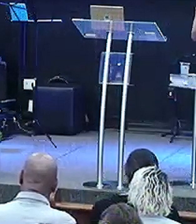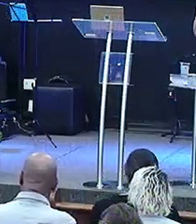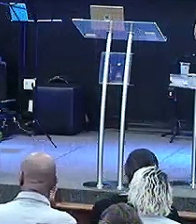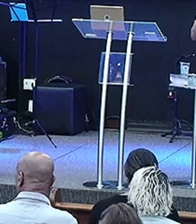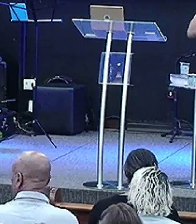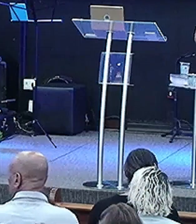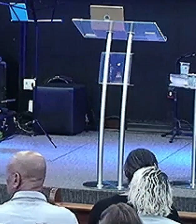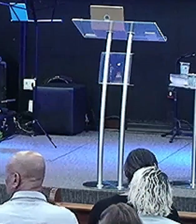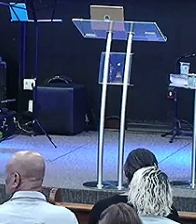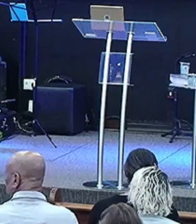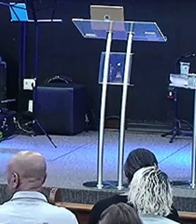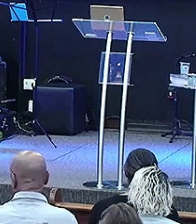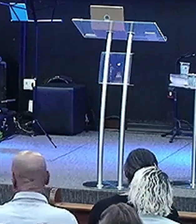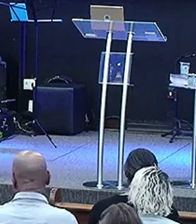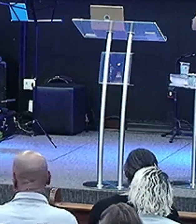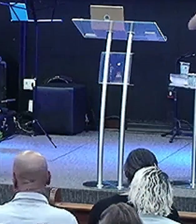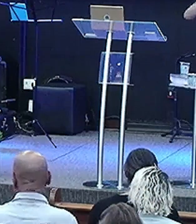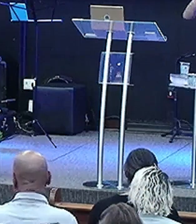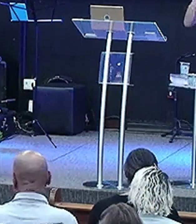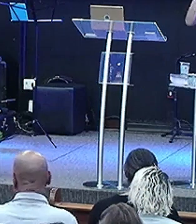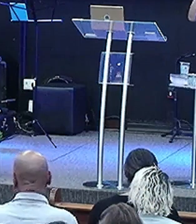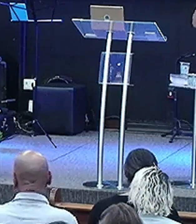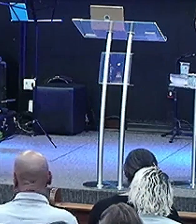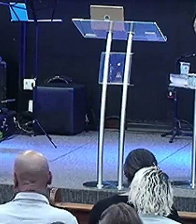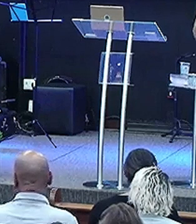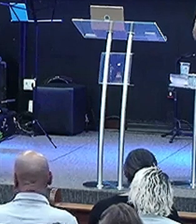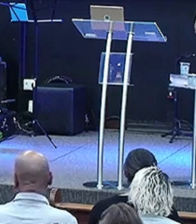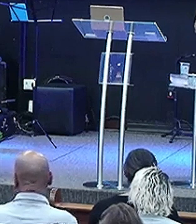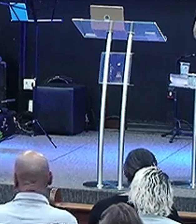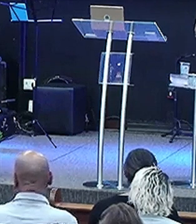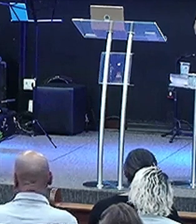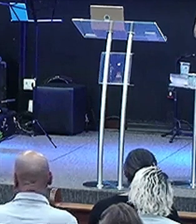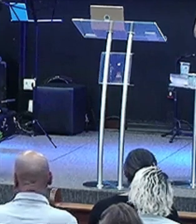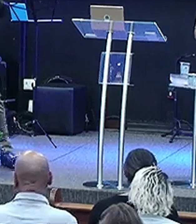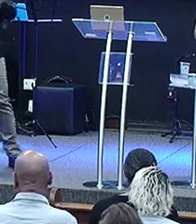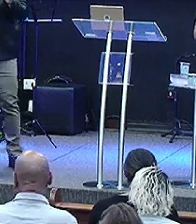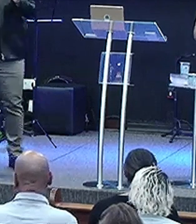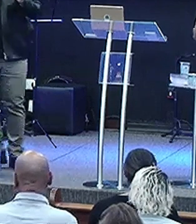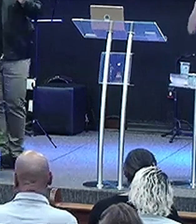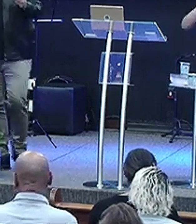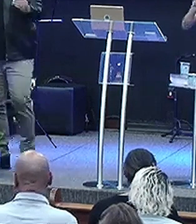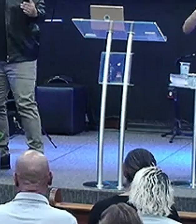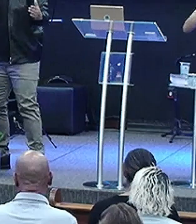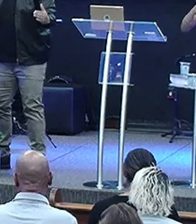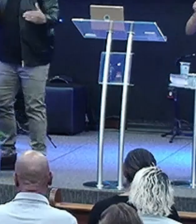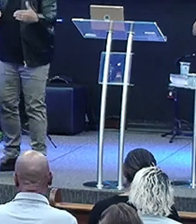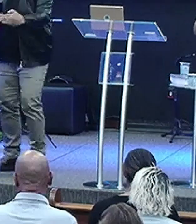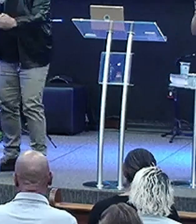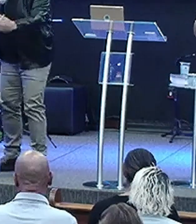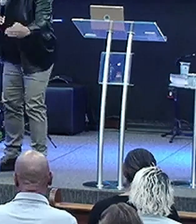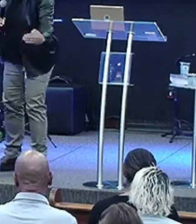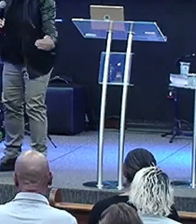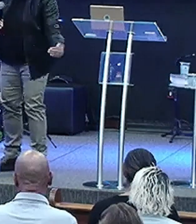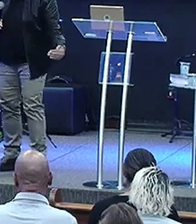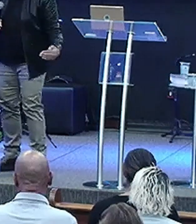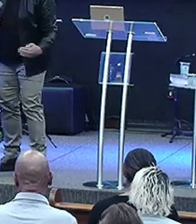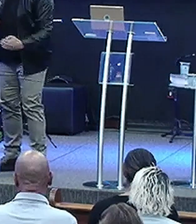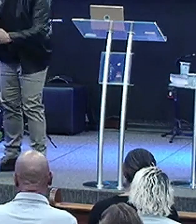dia inteiro Come a noite inteira Não para de comer E deixa eu te falar uma coisa Se você não colocar